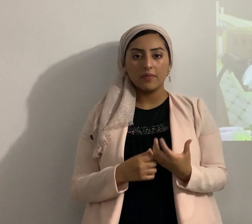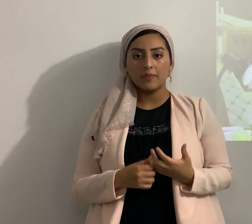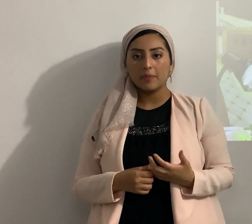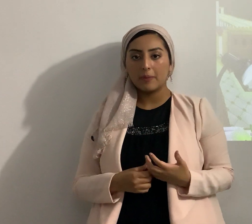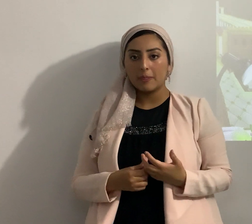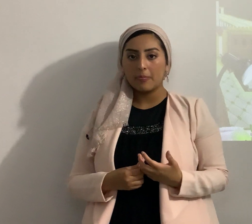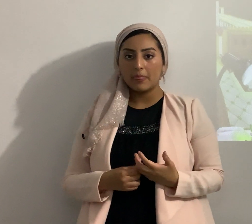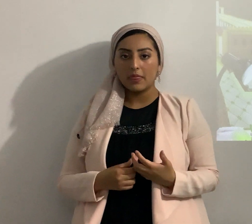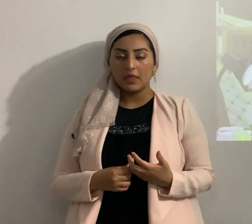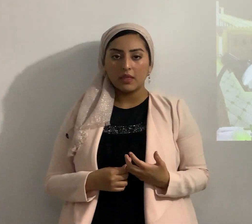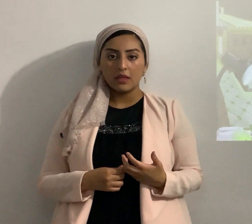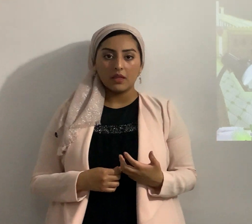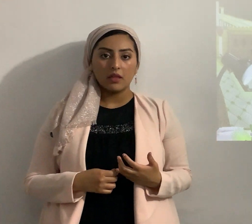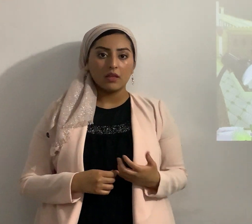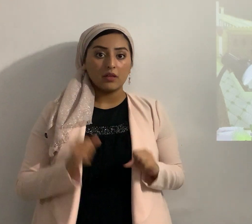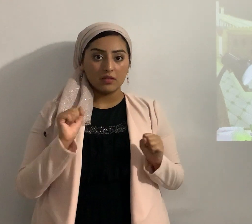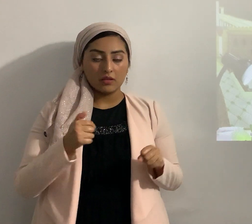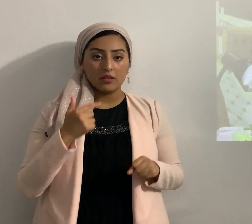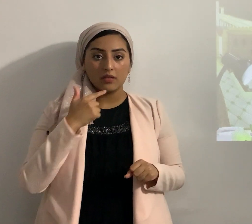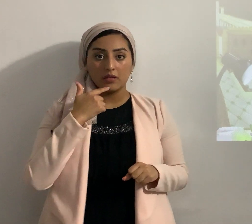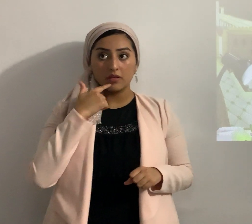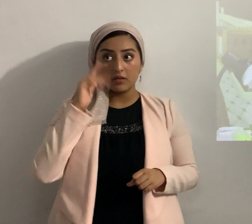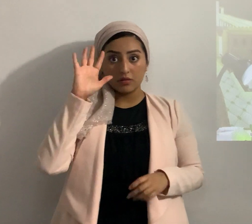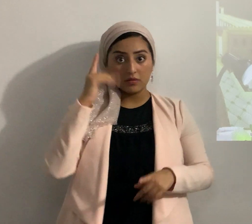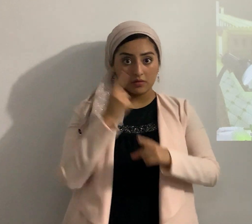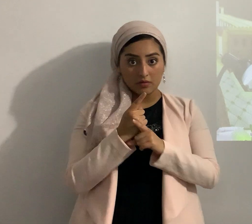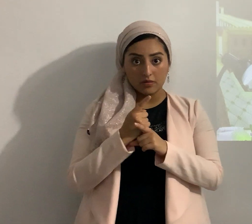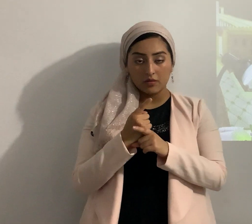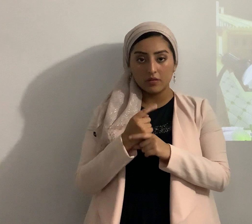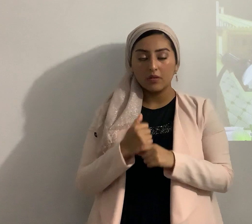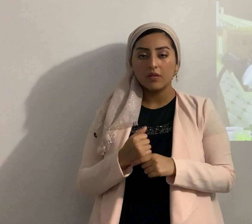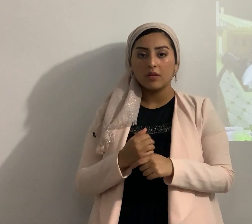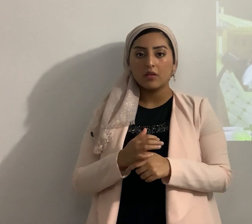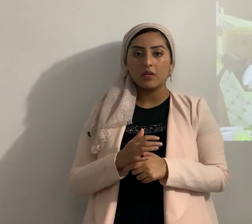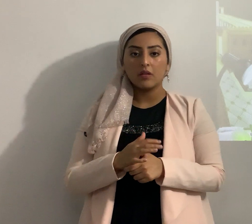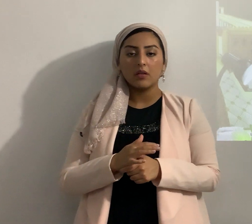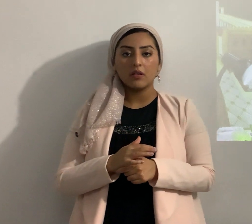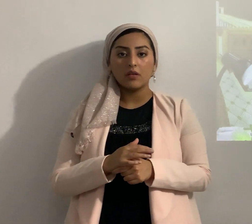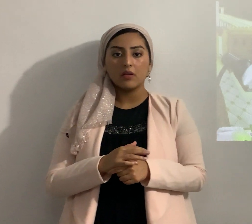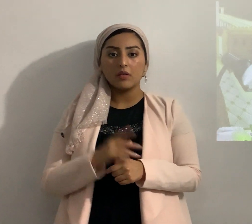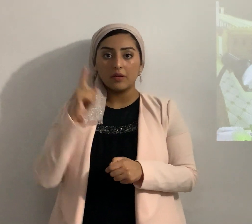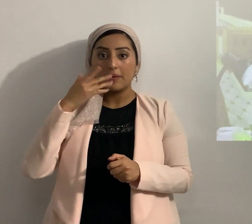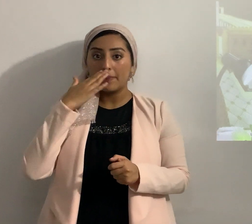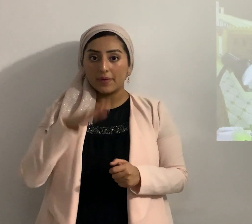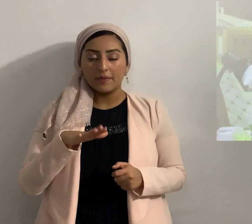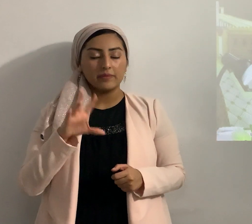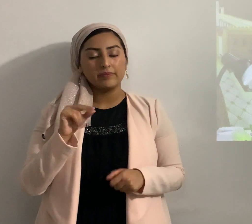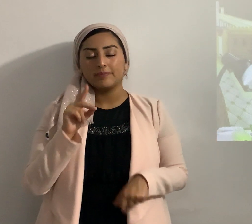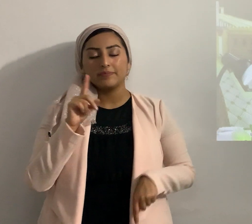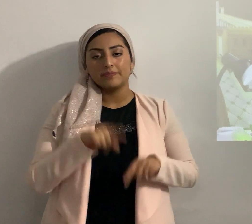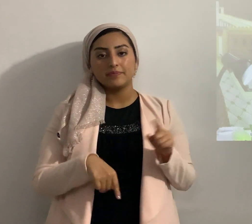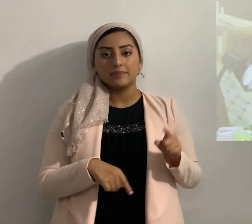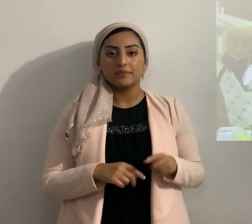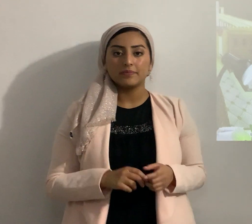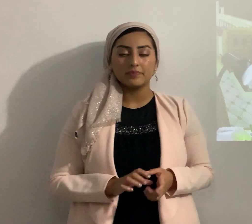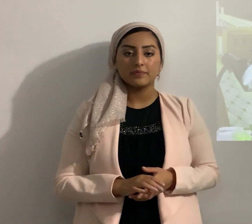podemos decir que es injusto no podemos decir que es sanguinario sería una blasfemia ahora